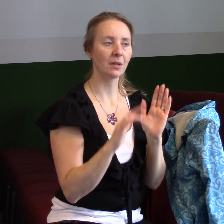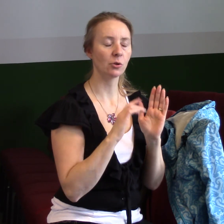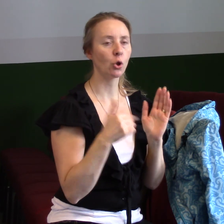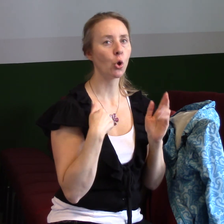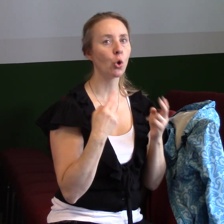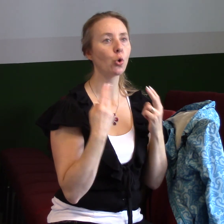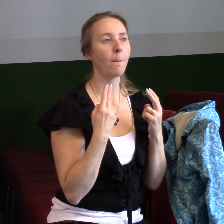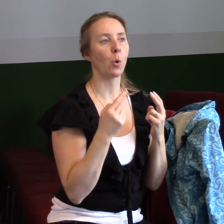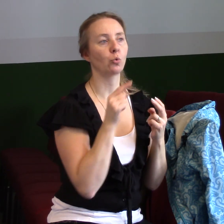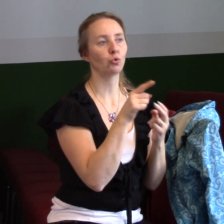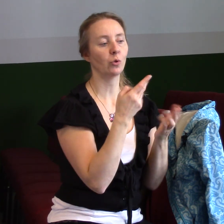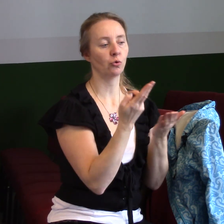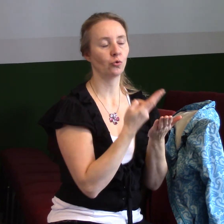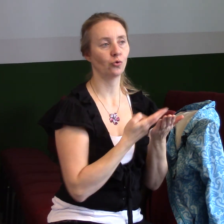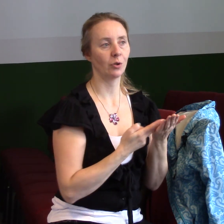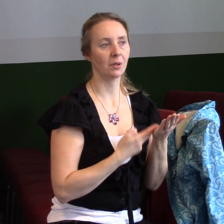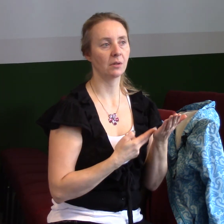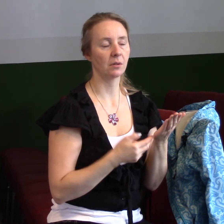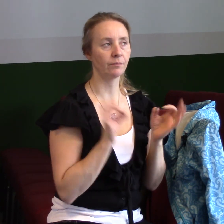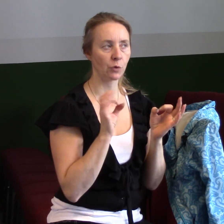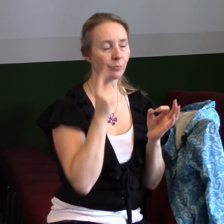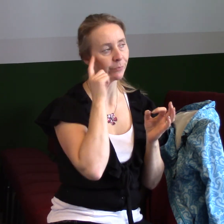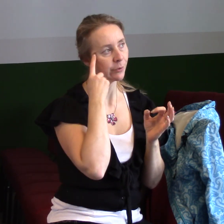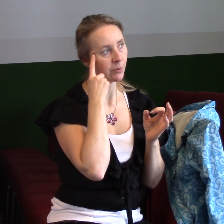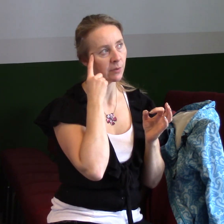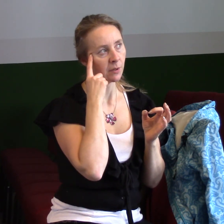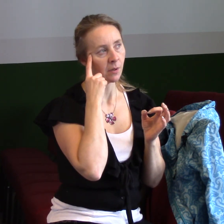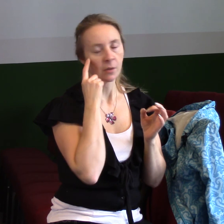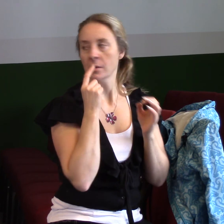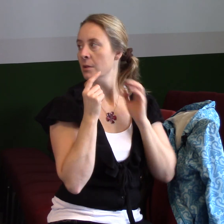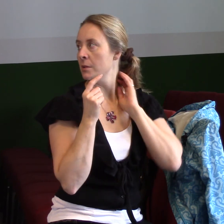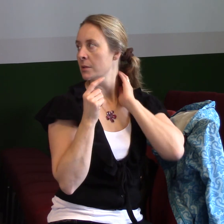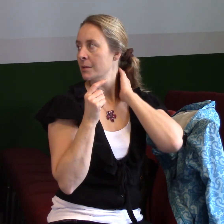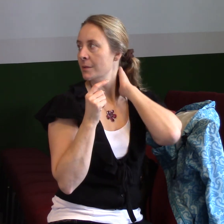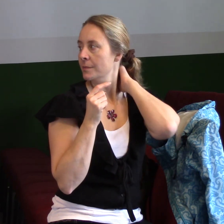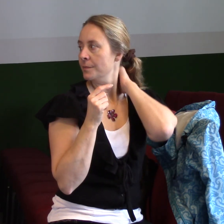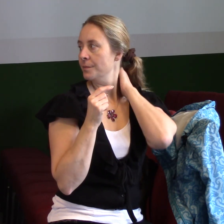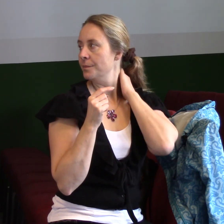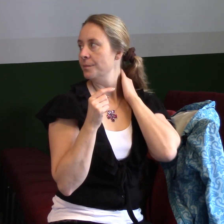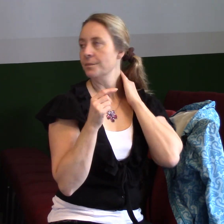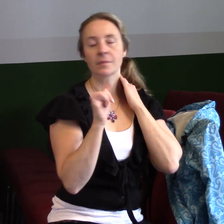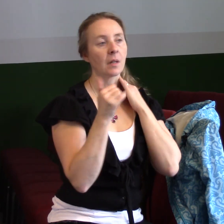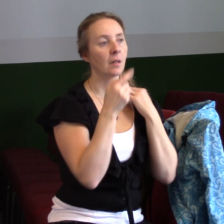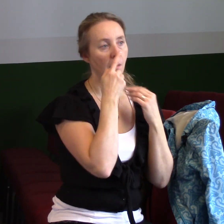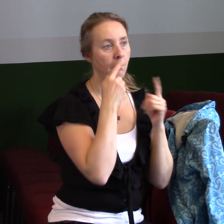je si pročíst a důkladně promyslet. Já vám je jenom teďka přečtu a něco k tomu řeknu pár myšlenek a pak se budu modlit.